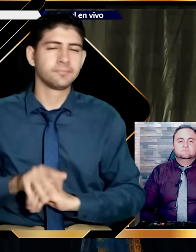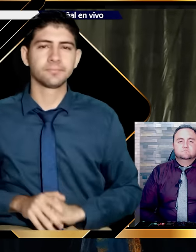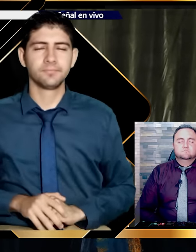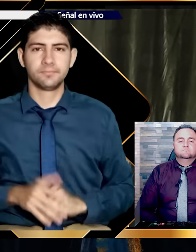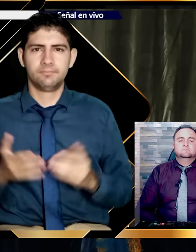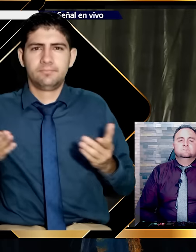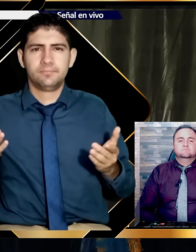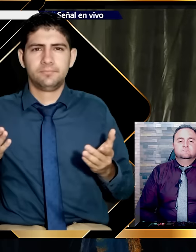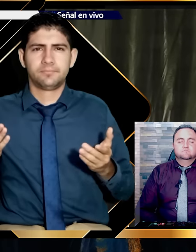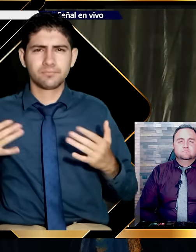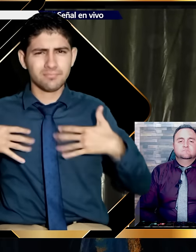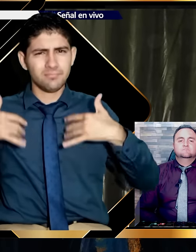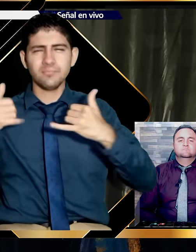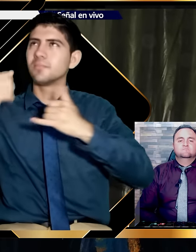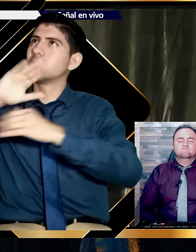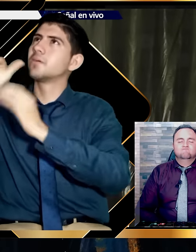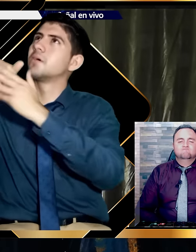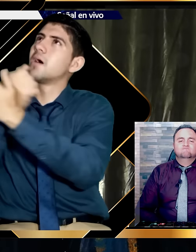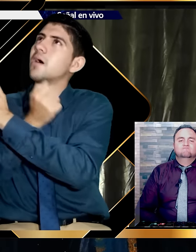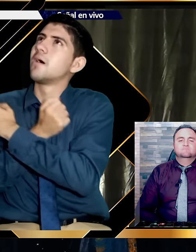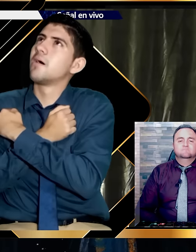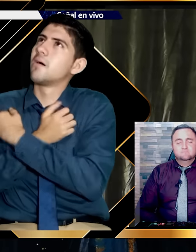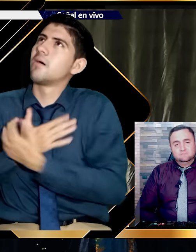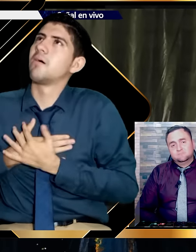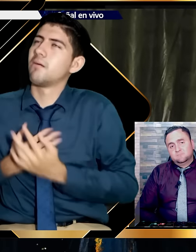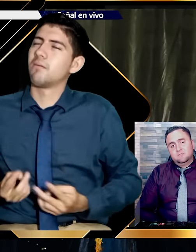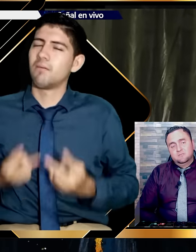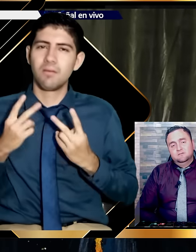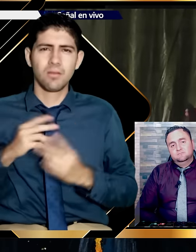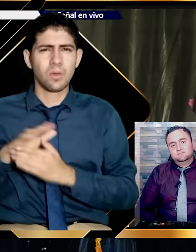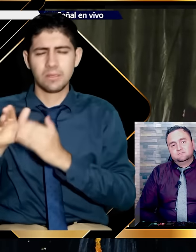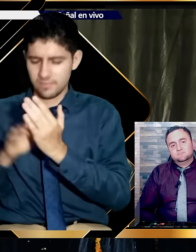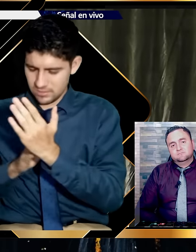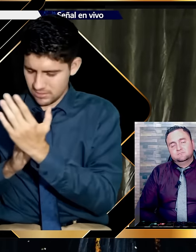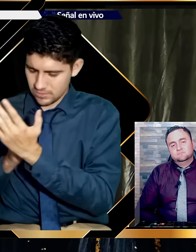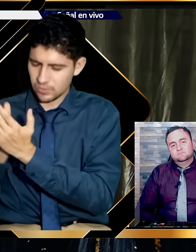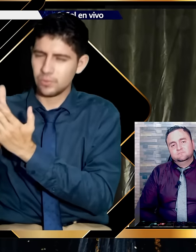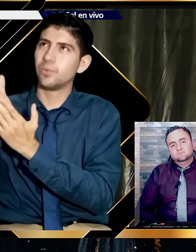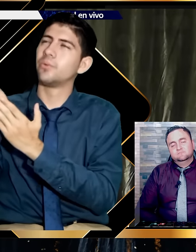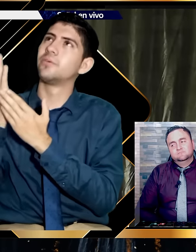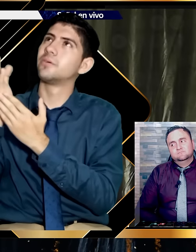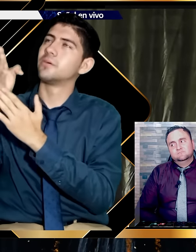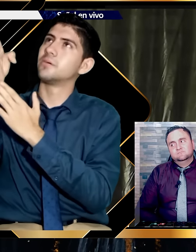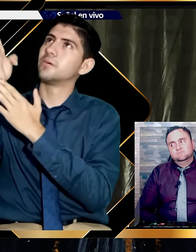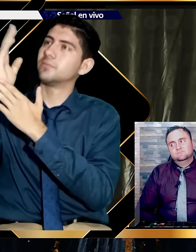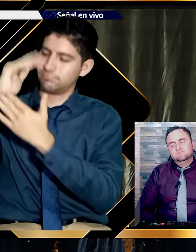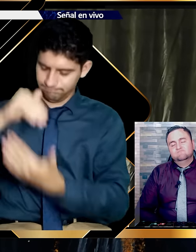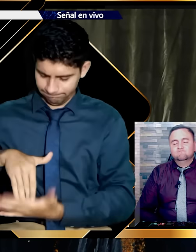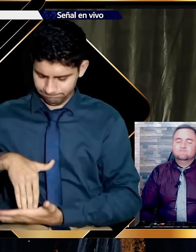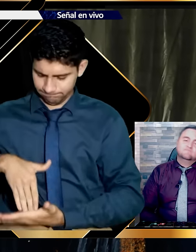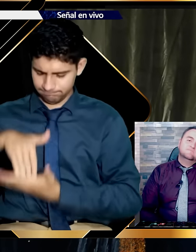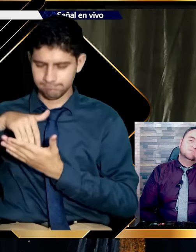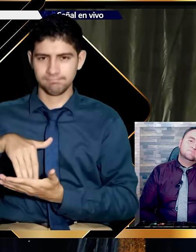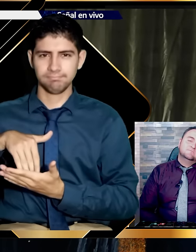No hemos disfrutado. de su amor. No hemos disfrutado. Luego de su fidelidad. Nos ha